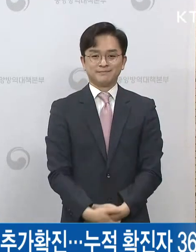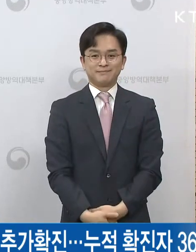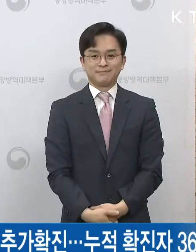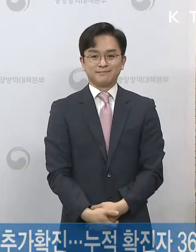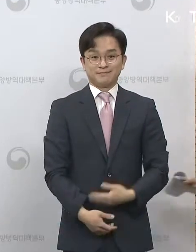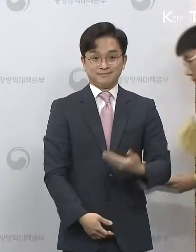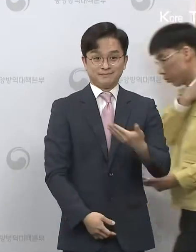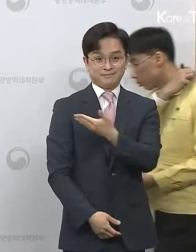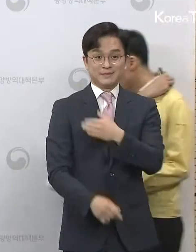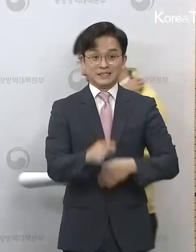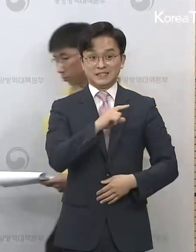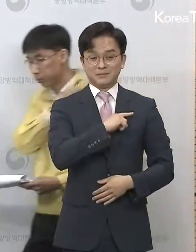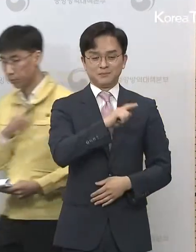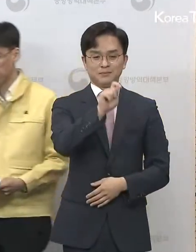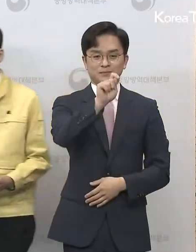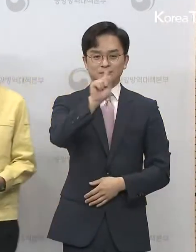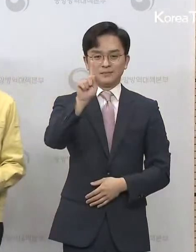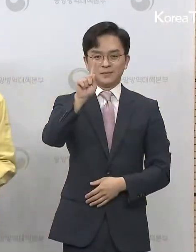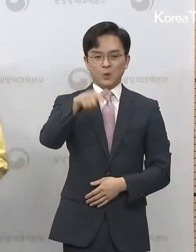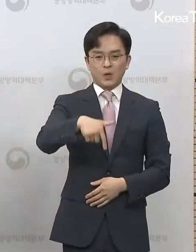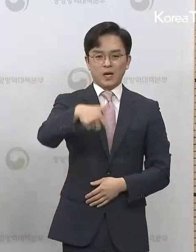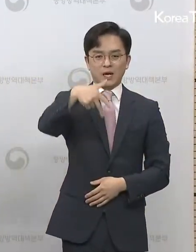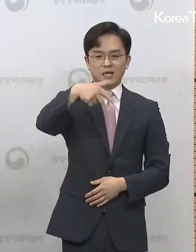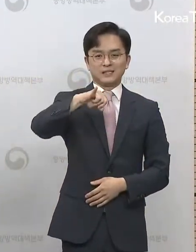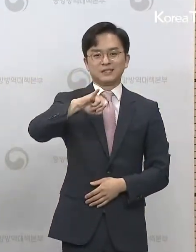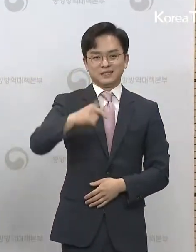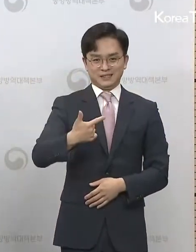박진 환자관리팀장 설명드리겠습니다.